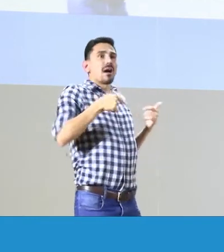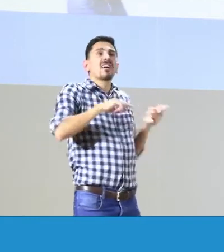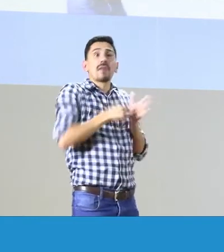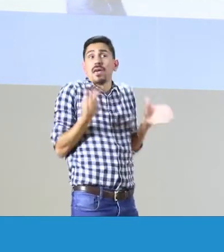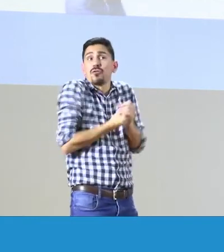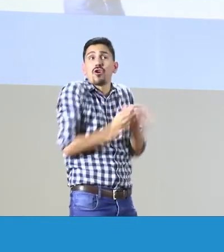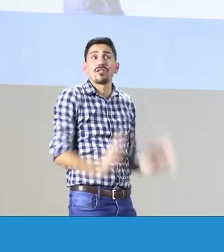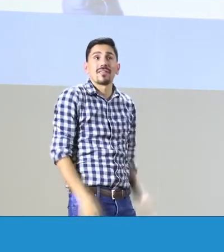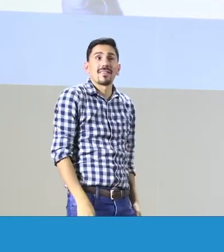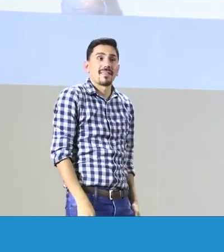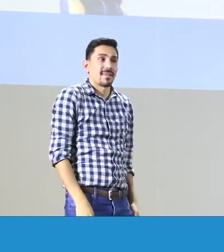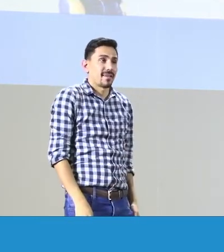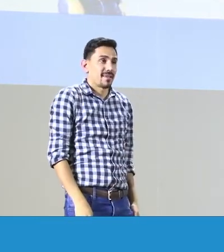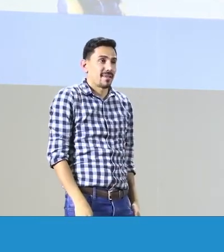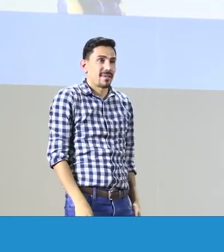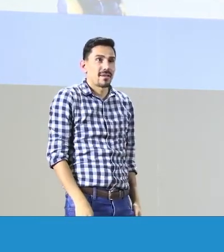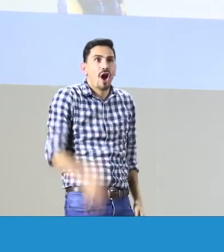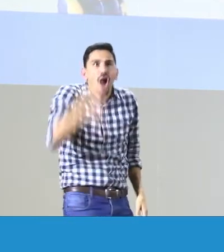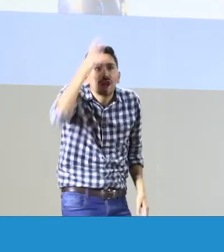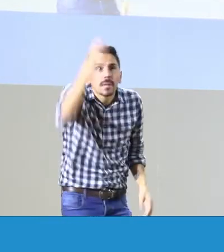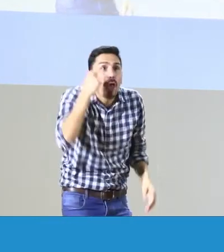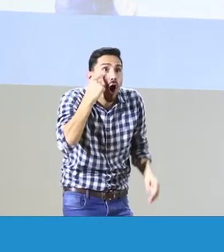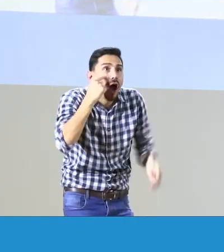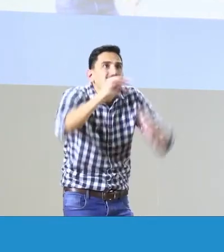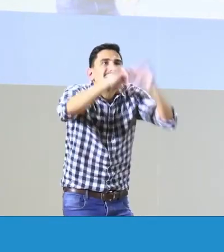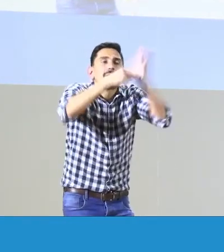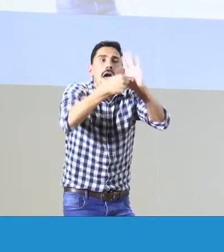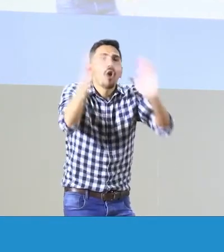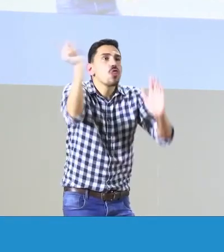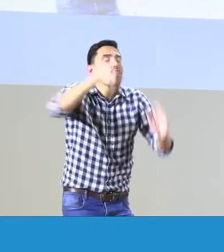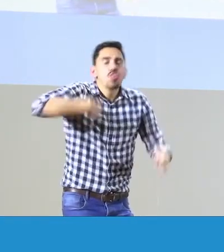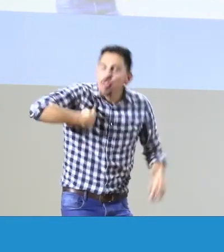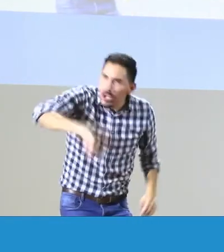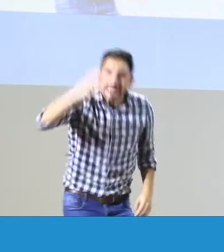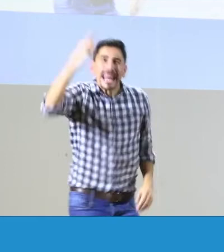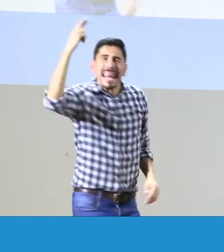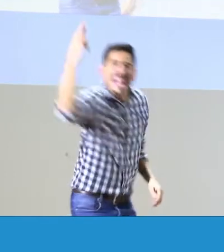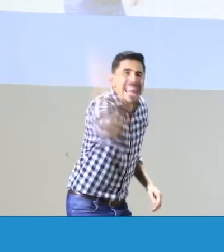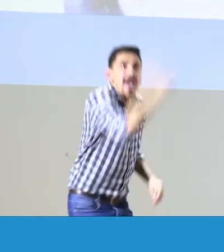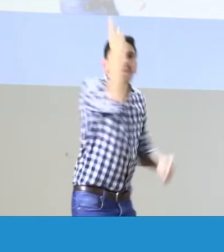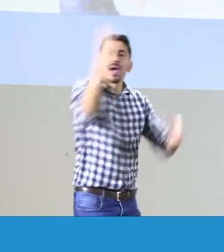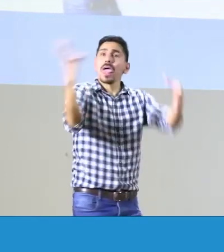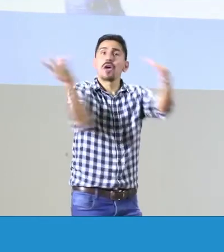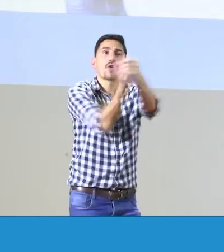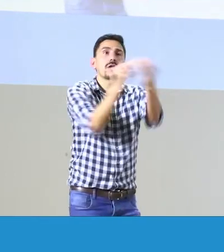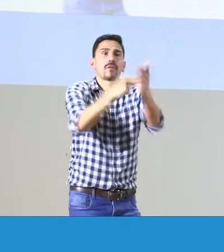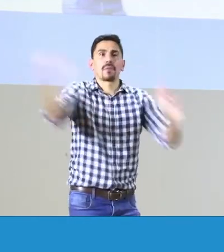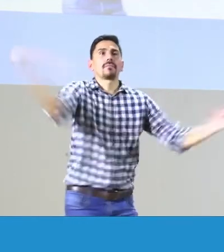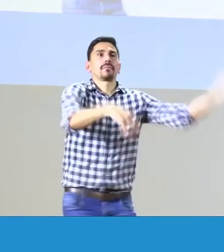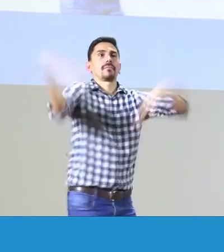usan lengua de señas. Si yo llego a este entorno y me siento bien, hay inclusión.